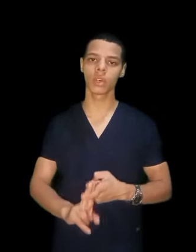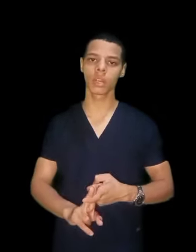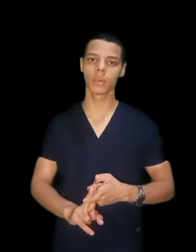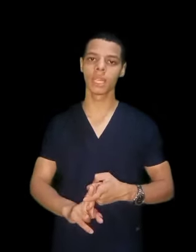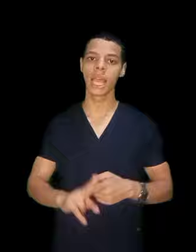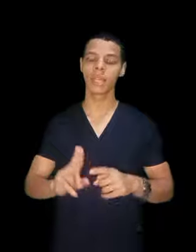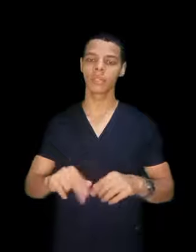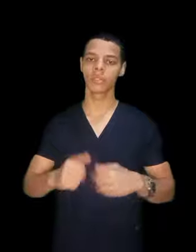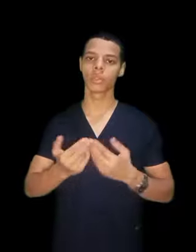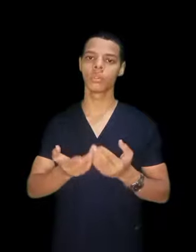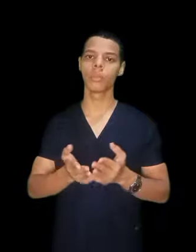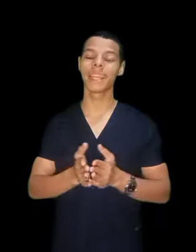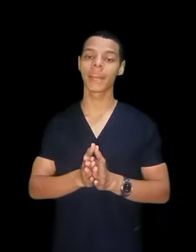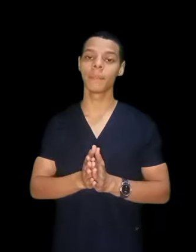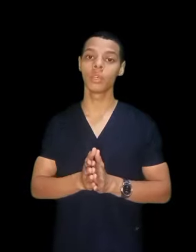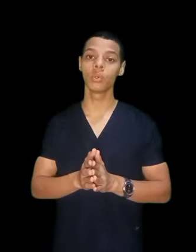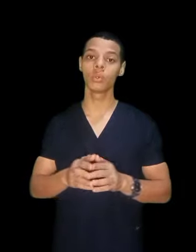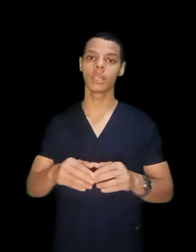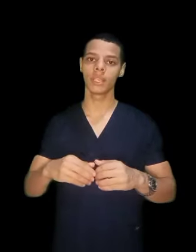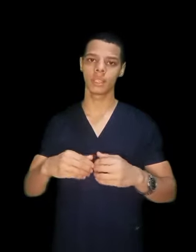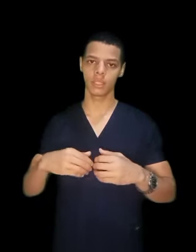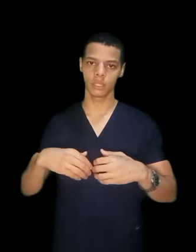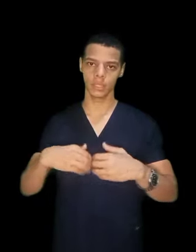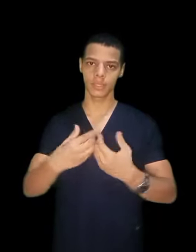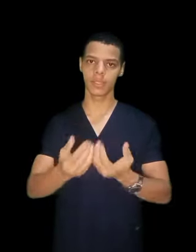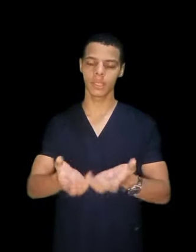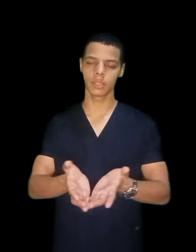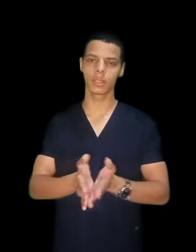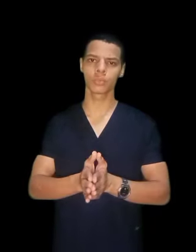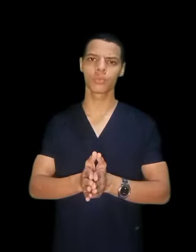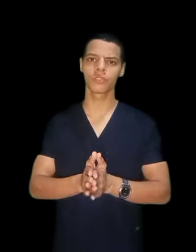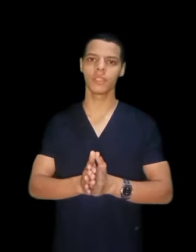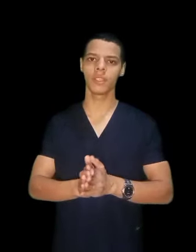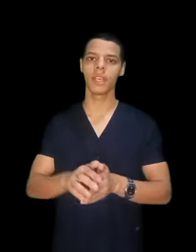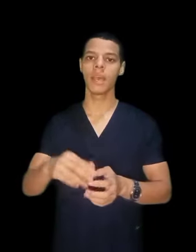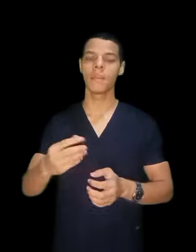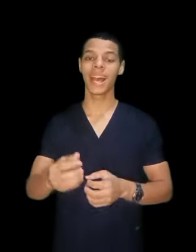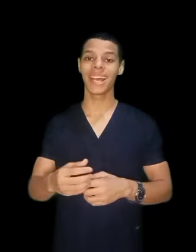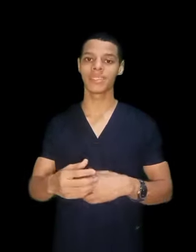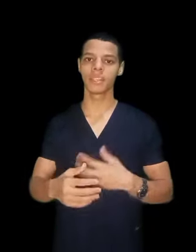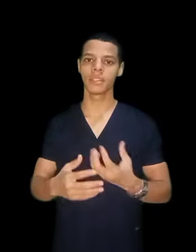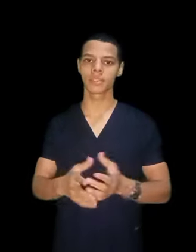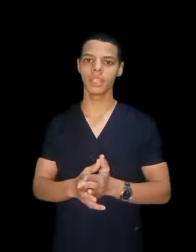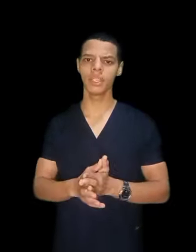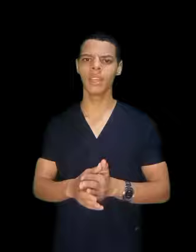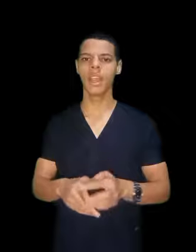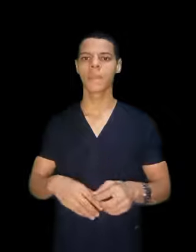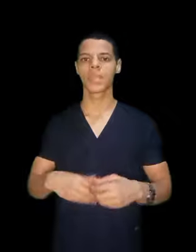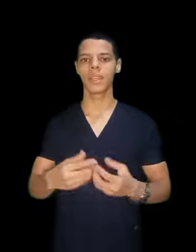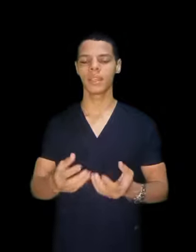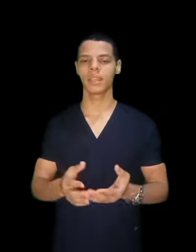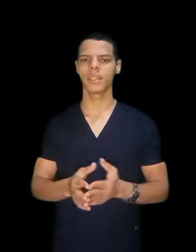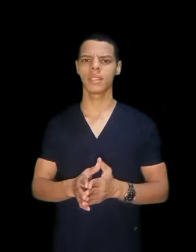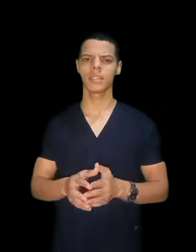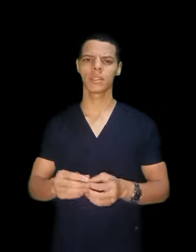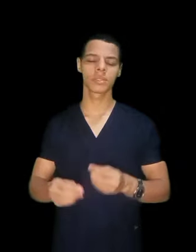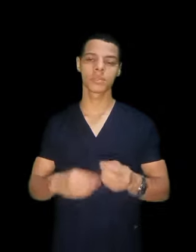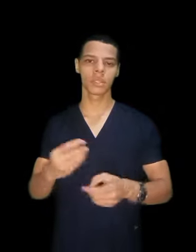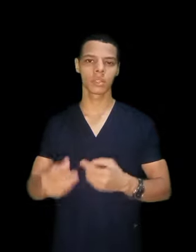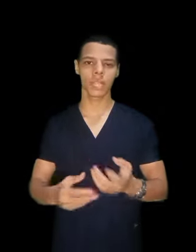القهرباء يقدروا ان هما يكملوا يدرسوا في معهد فن الصحي القسم سيان